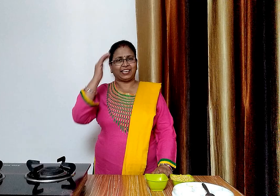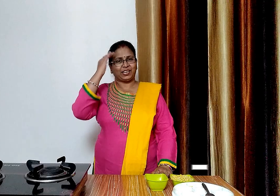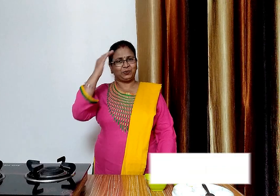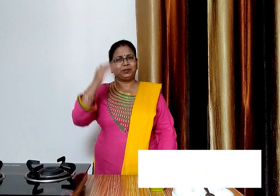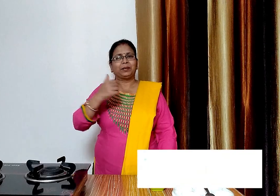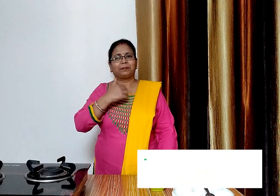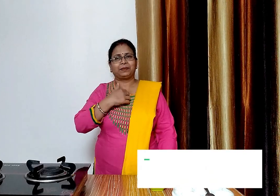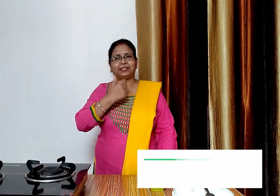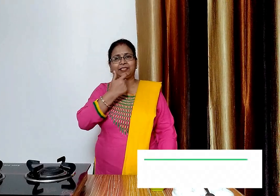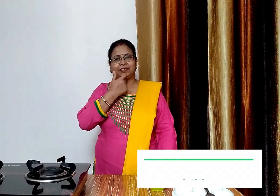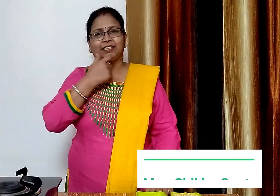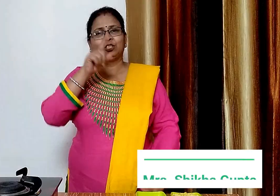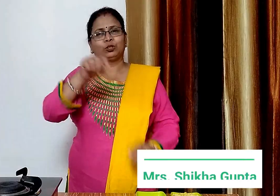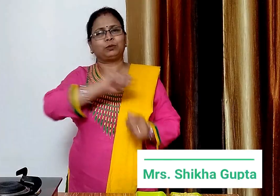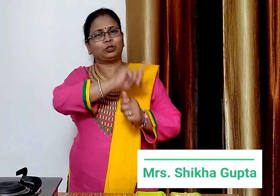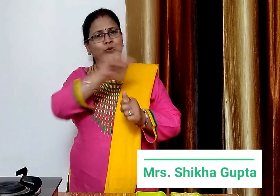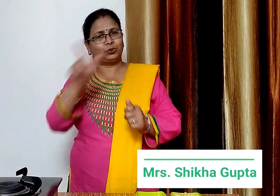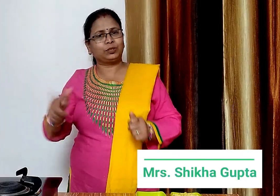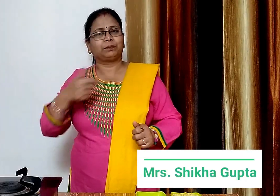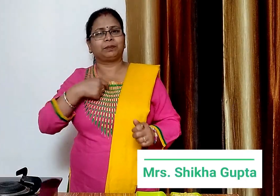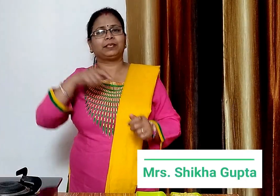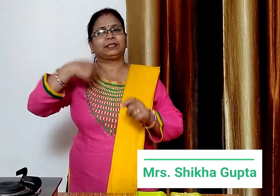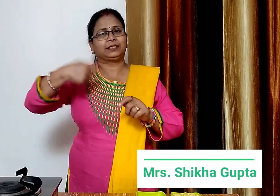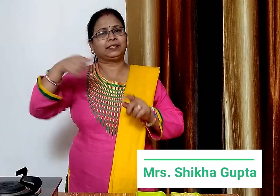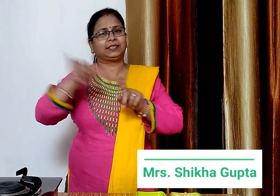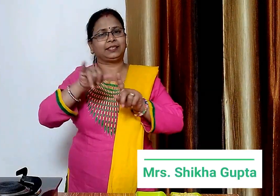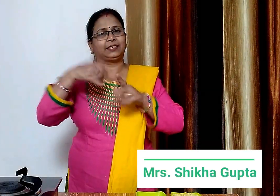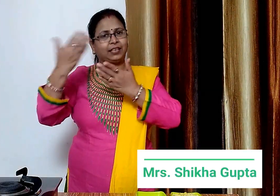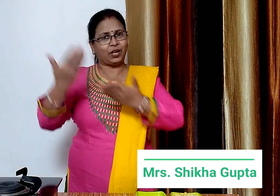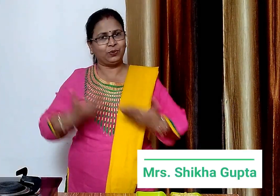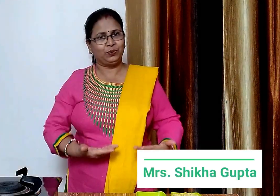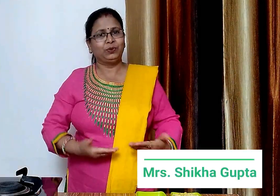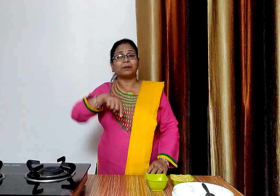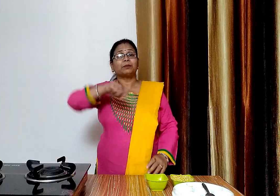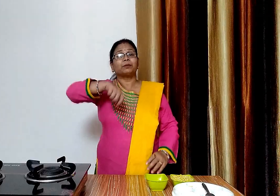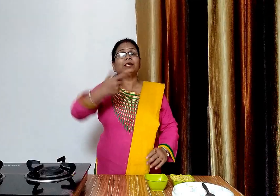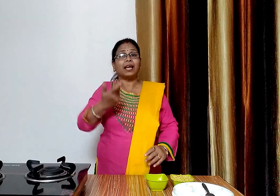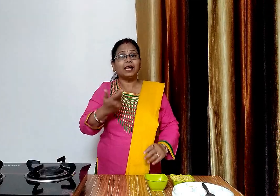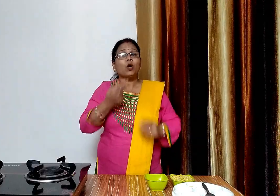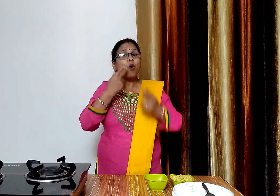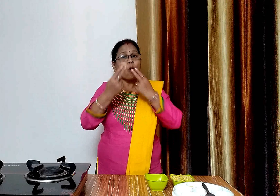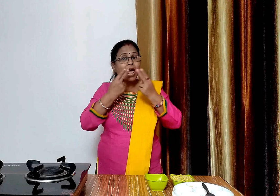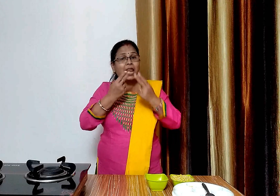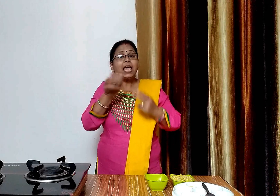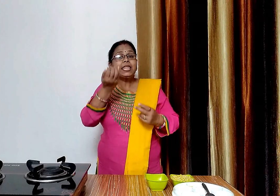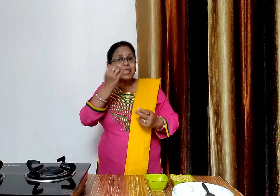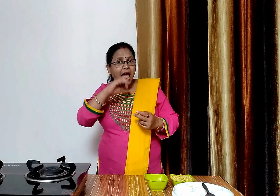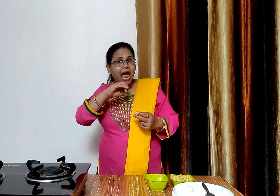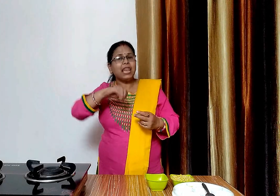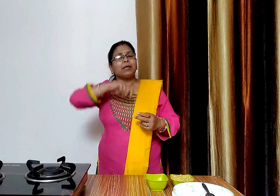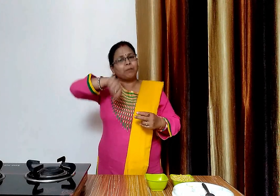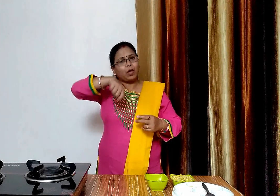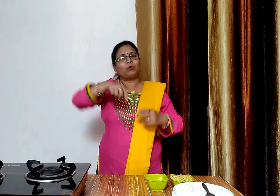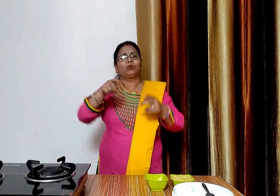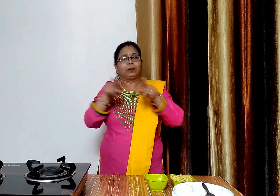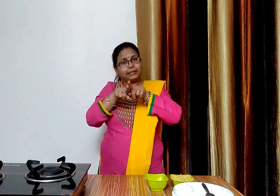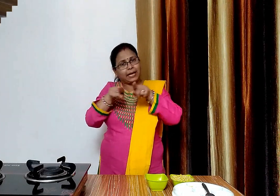हेलो फ्रेंड्स मैं शका आप सब भी का अपने योट्यू टैनल पर सागत करती हूँ आज आप मोटल जैसी तब्के वाली दाल बनाएंगे